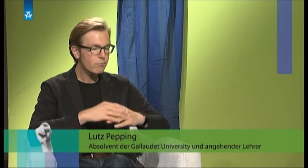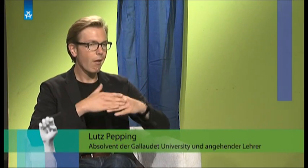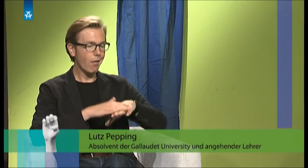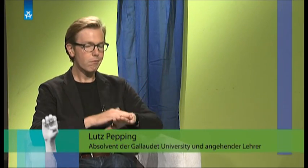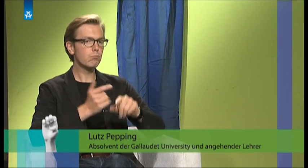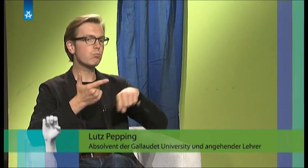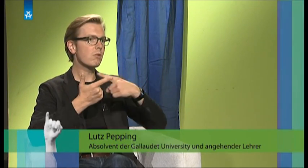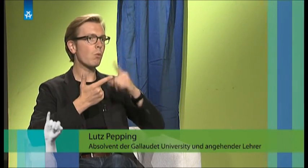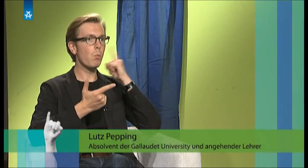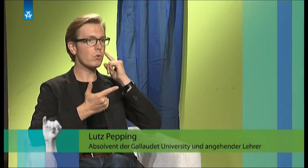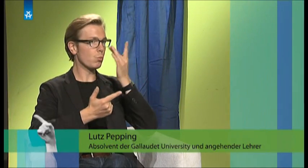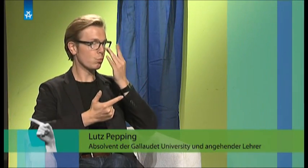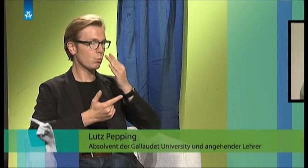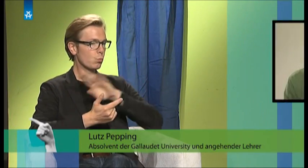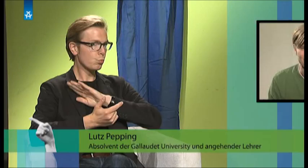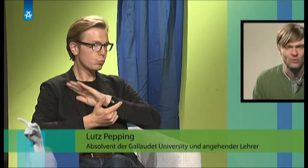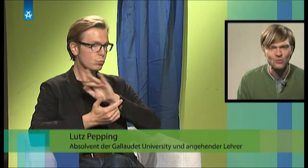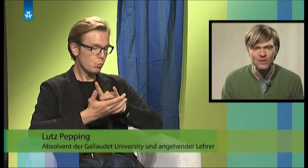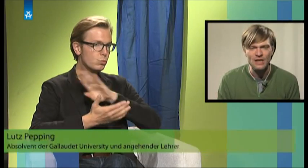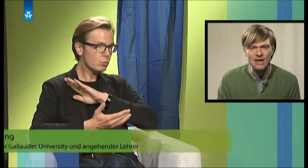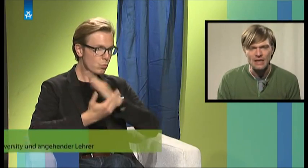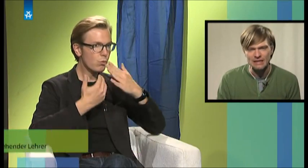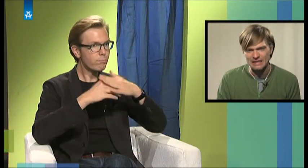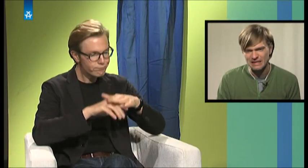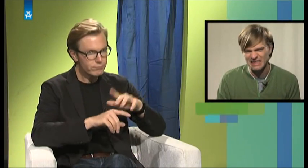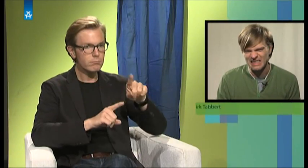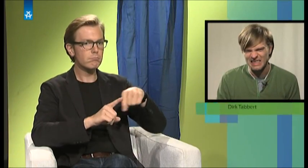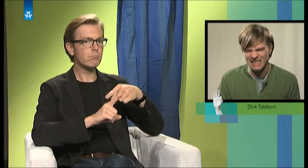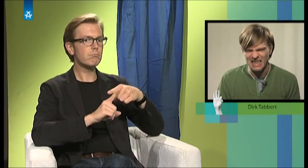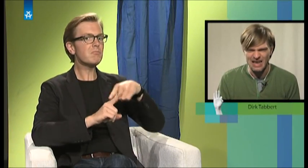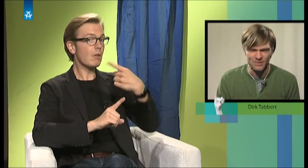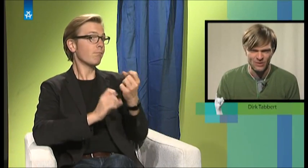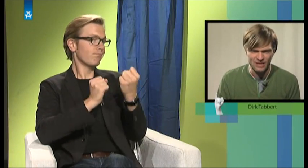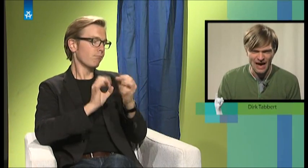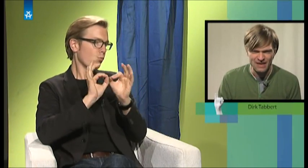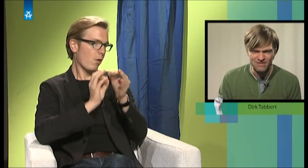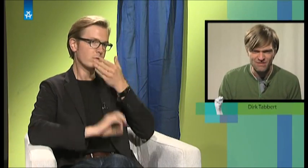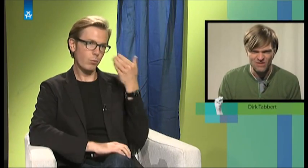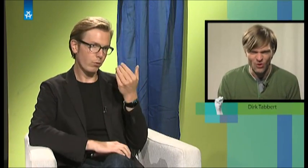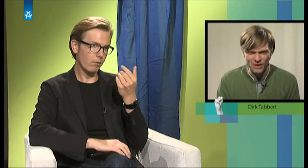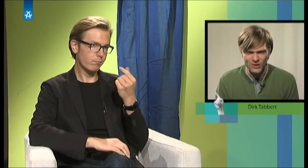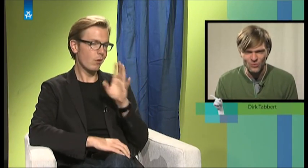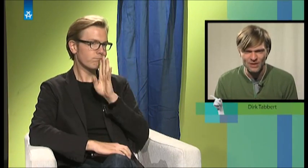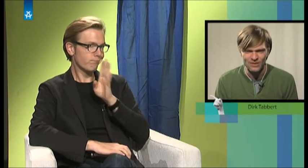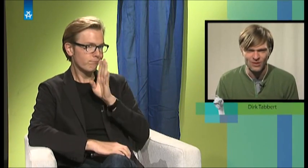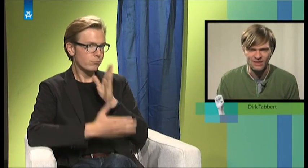gegangen, dann auch in eine lautsprachliche Grundschule. Da gab es natürlich keinen Dolmetscher für mich, sondern